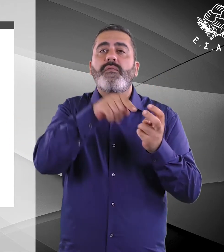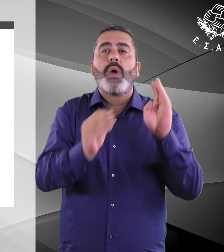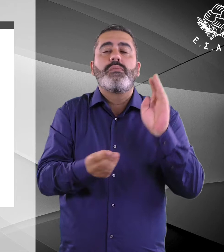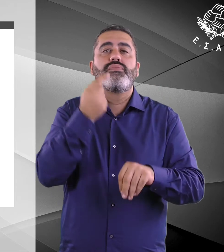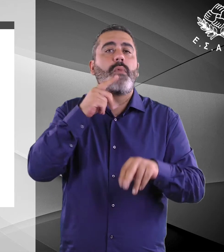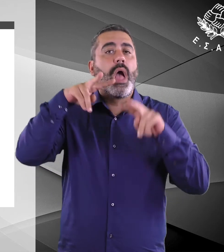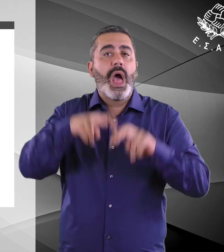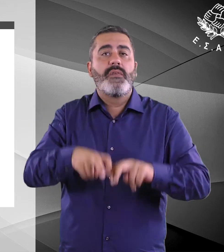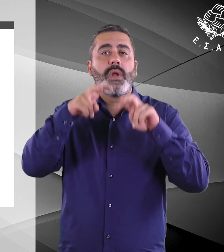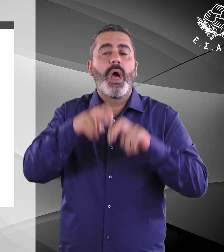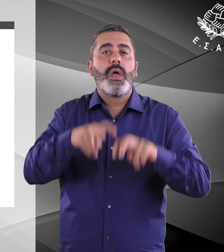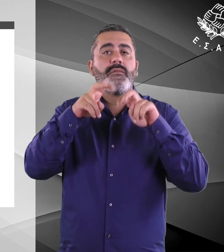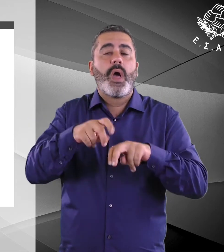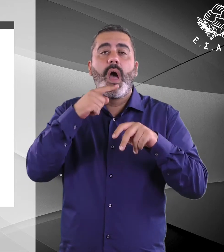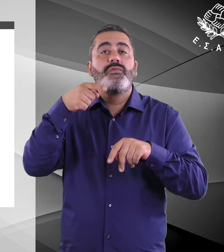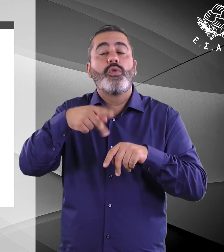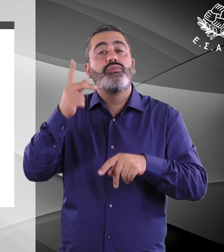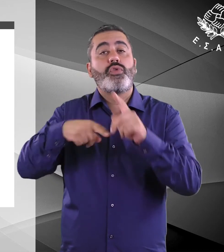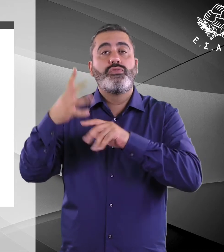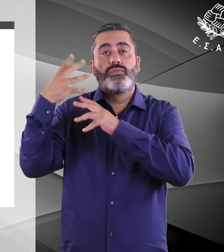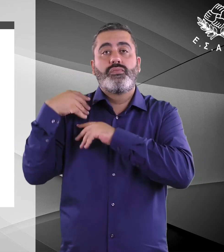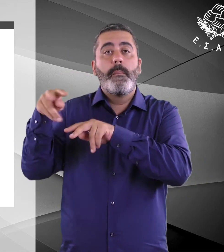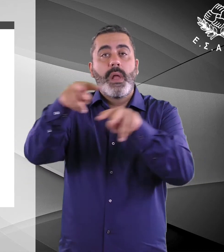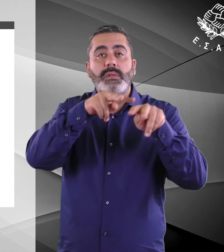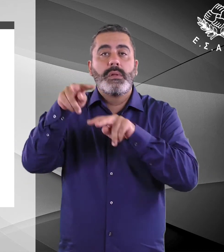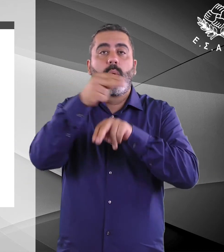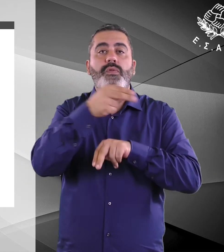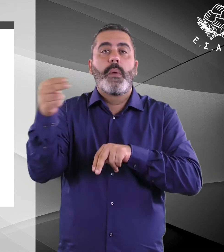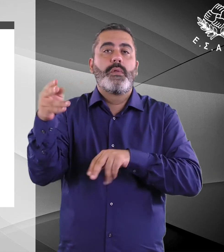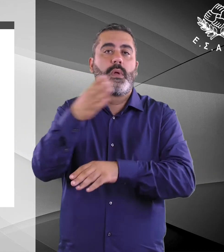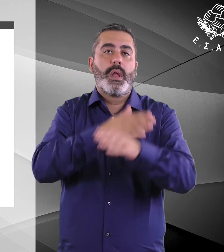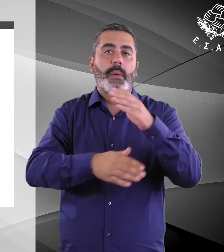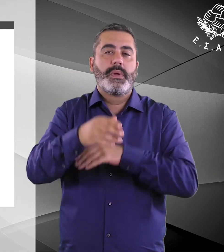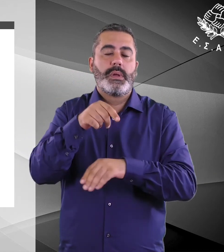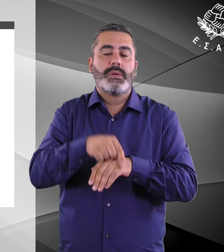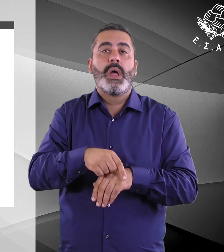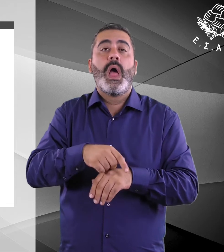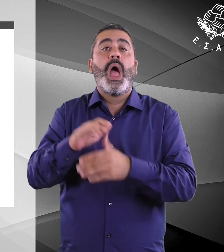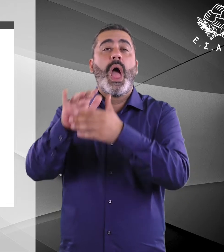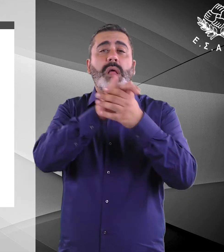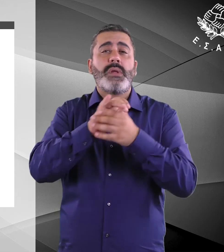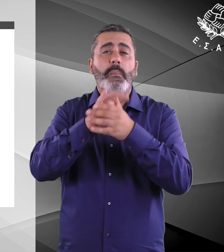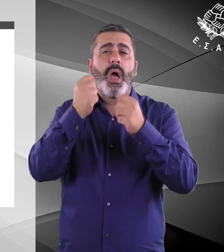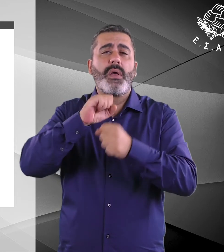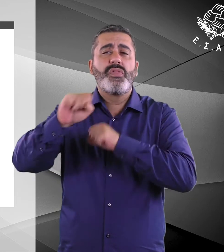πλαίσιο του ερευνητικού έργου του παρατηρητηρίου θεμάτων αναπηρίας, την πολλή πλευρή δράση και εμπειρία της εσαμεία σε όλα τα